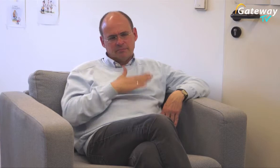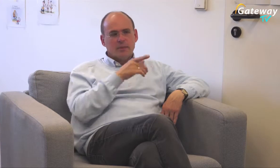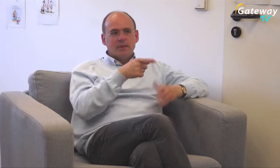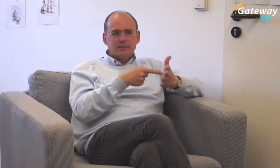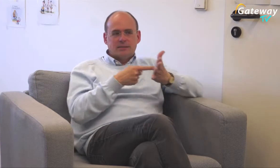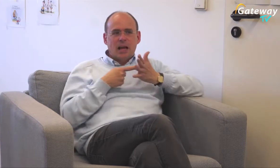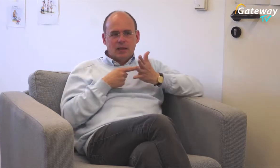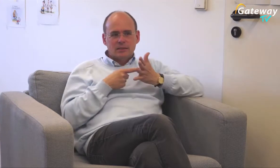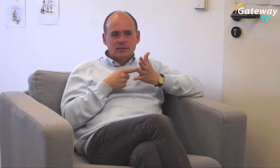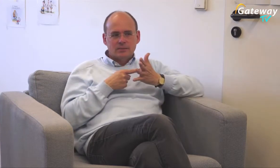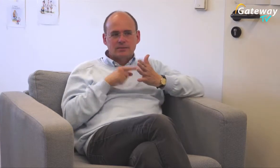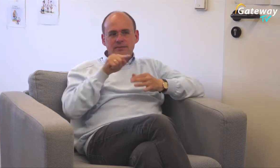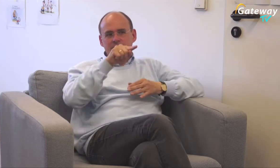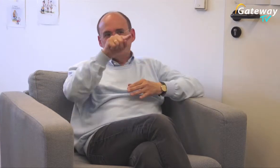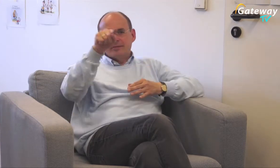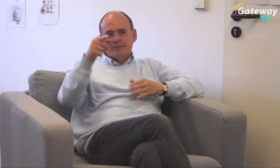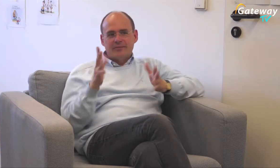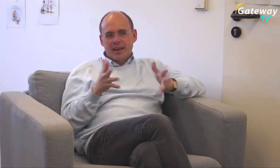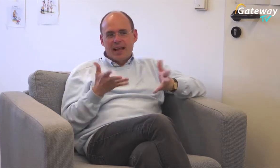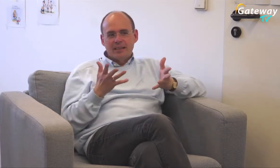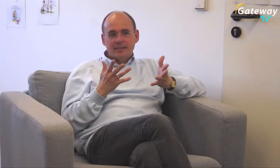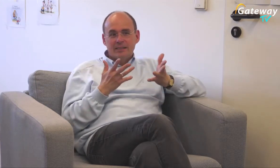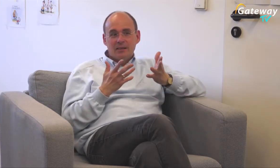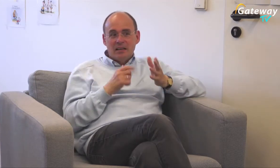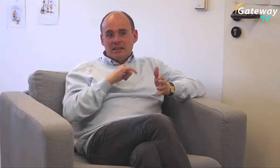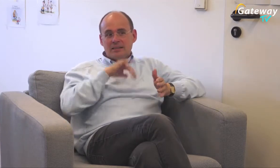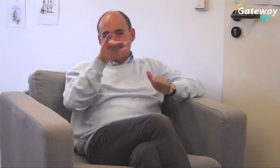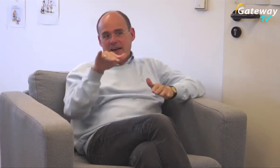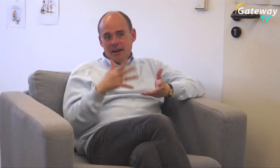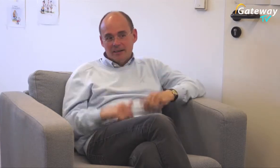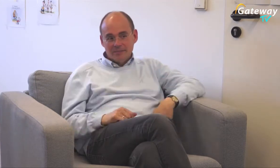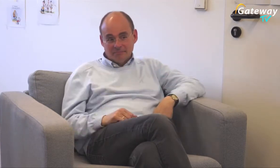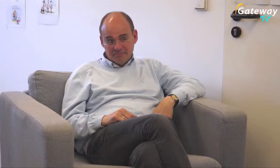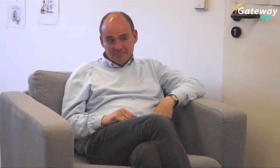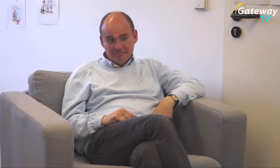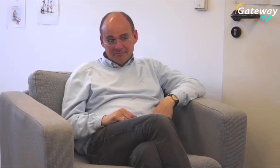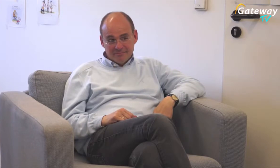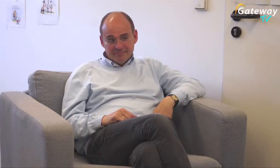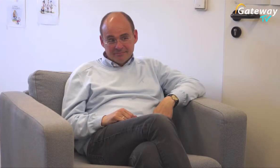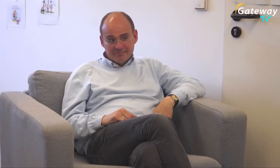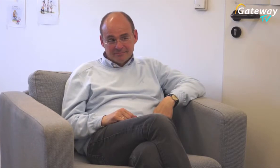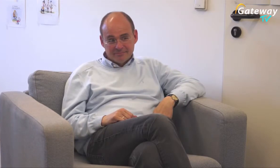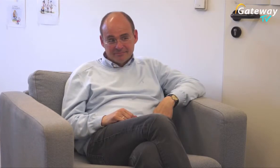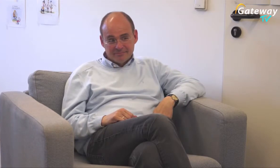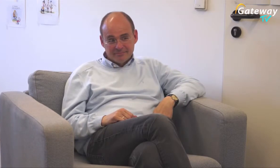Ich glaube, Sie haben bestimmt irgendwelche interessante Orte hier, die Sie mir